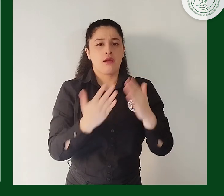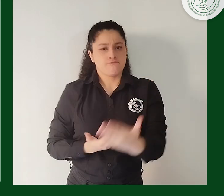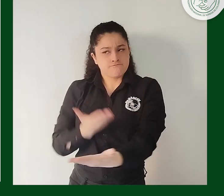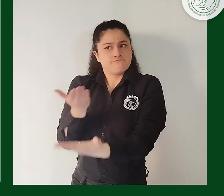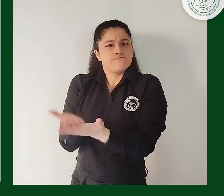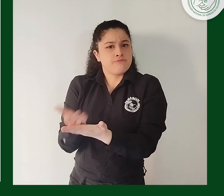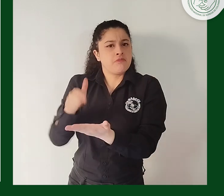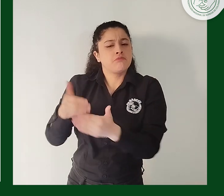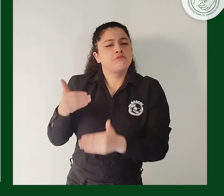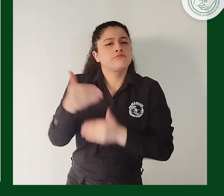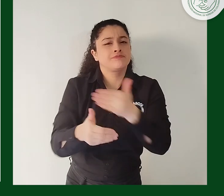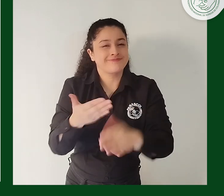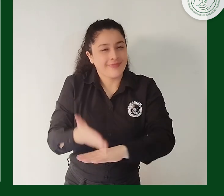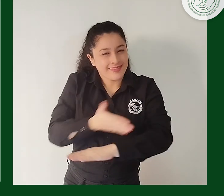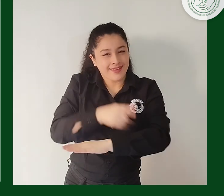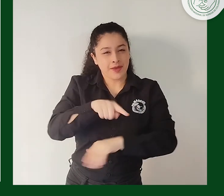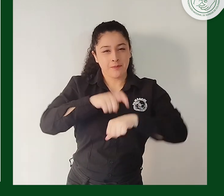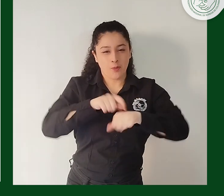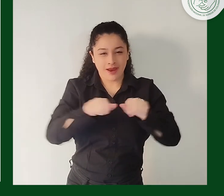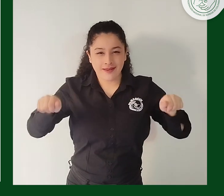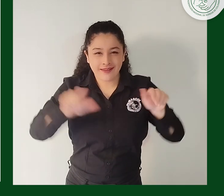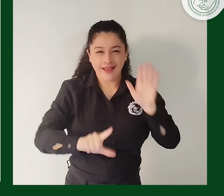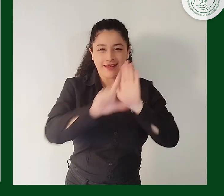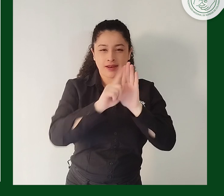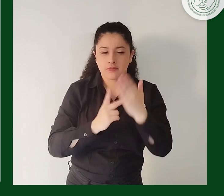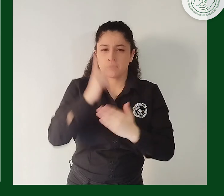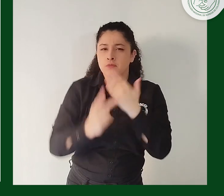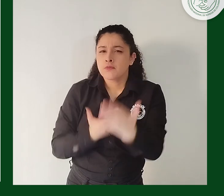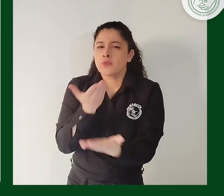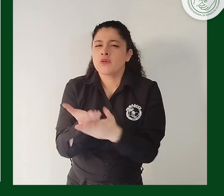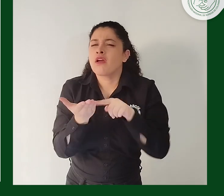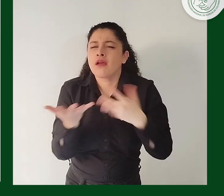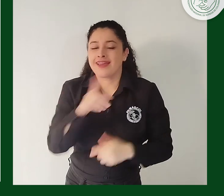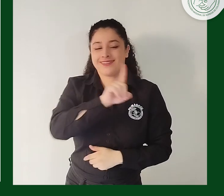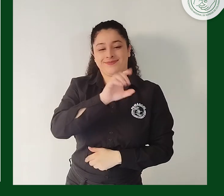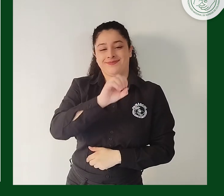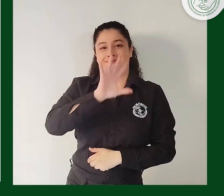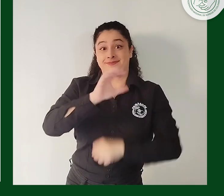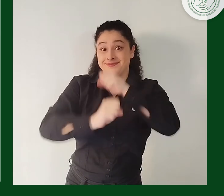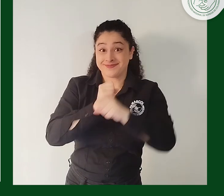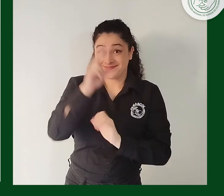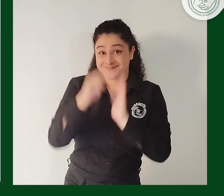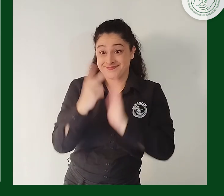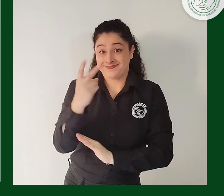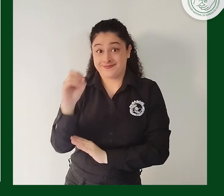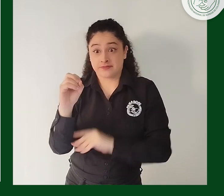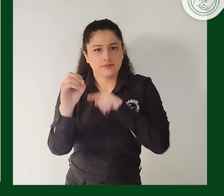en legislatura anterior, proyecto de ley número 105 del 2020, con un